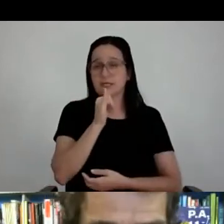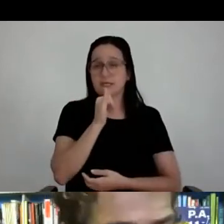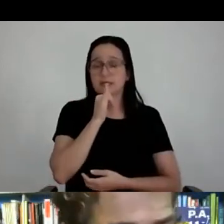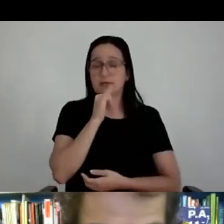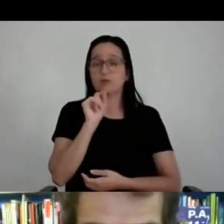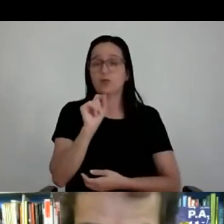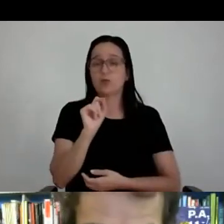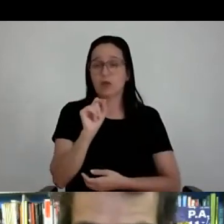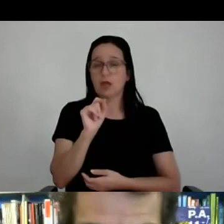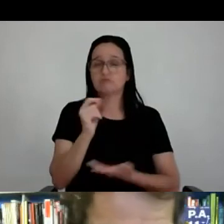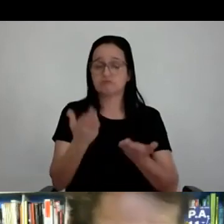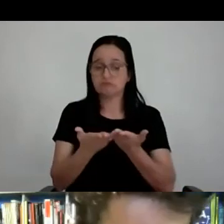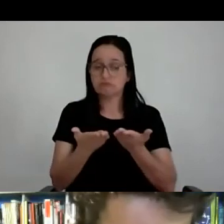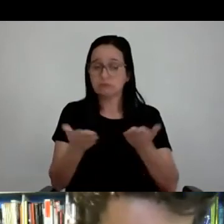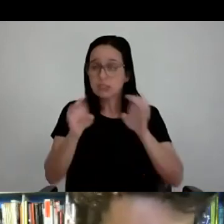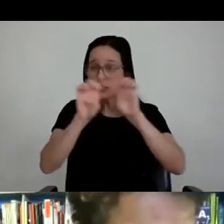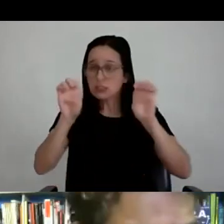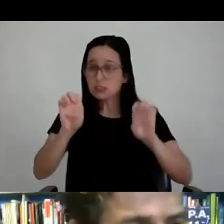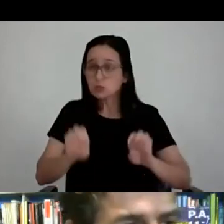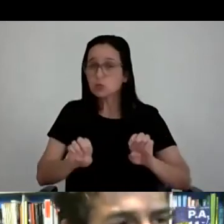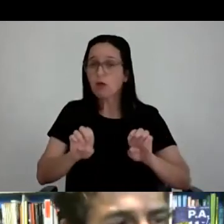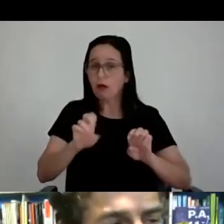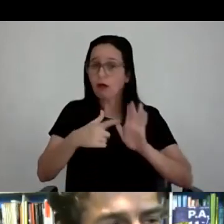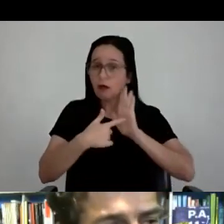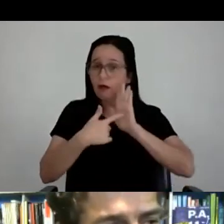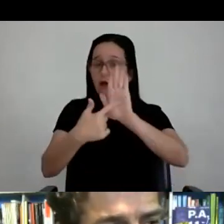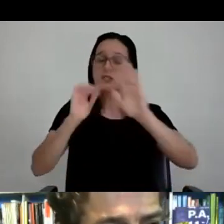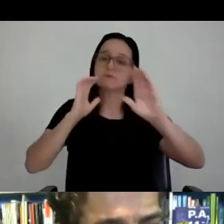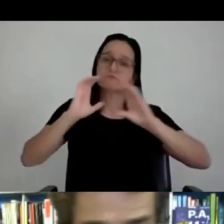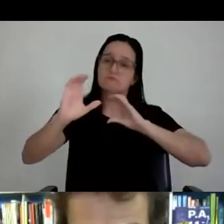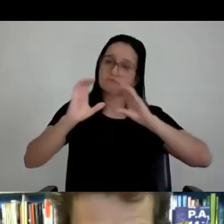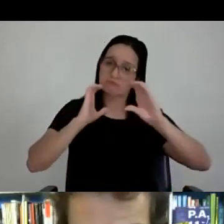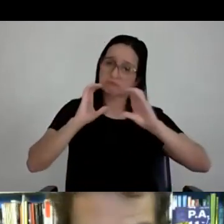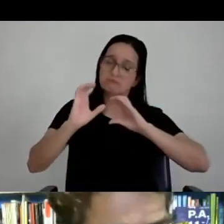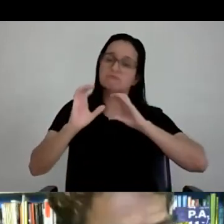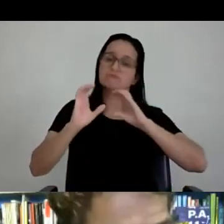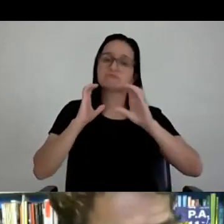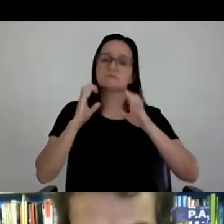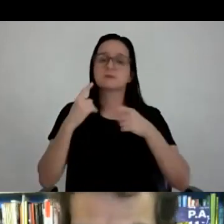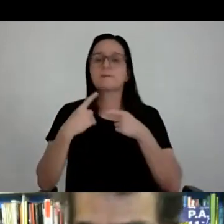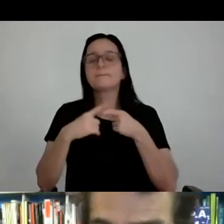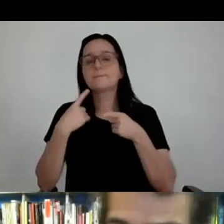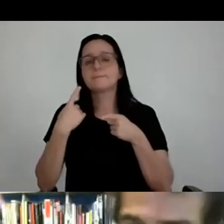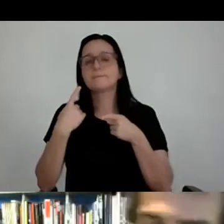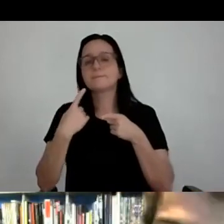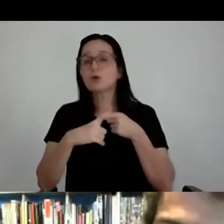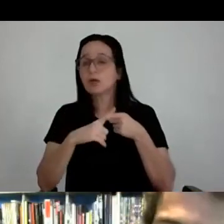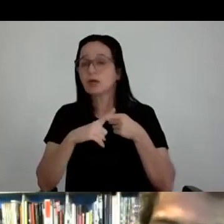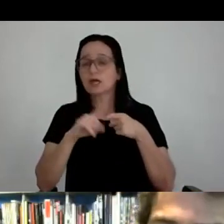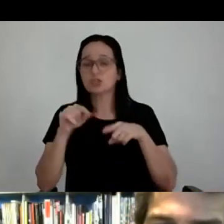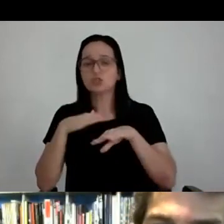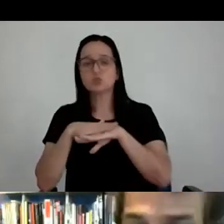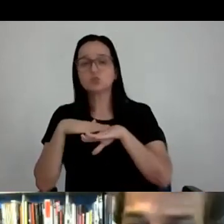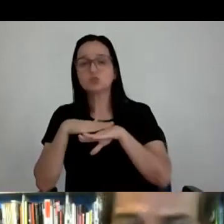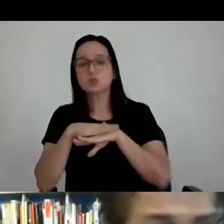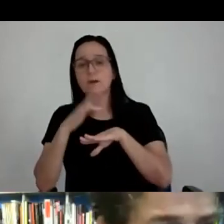teve um efeito de comunicação incrível, porque a gente cansou de conversar sobre esse palco com pessoas que viram,